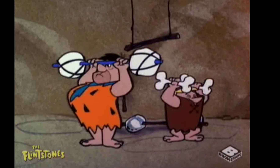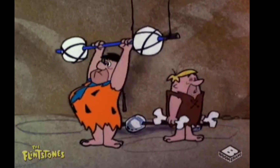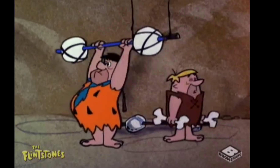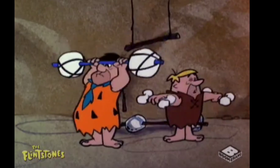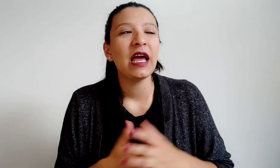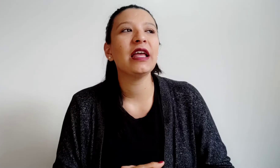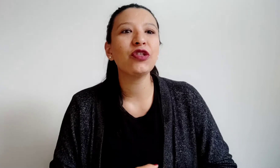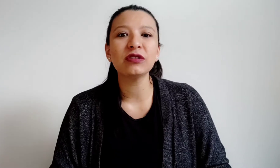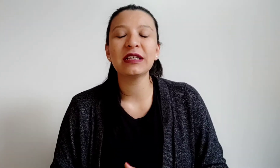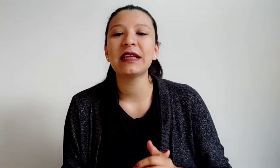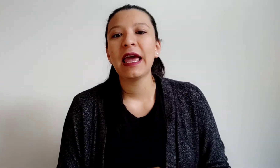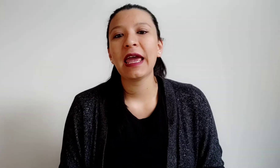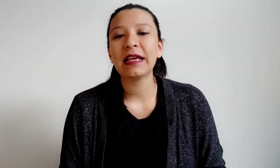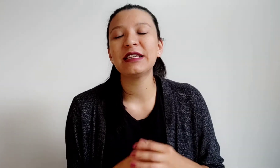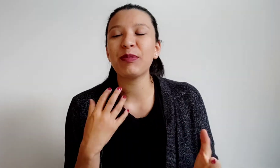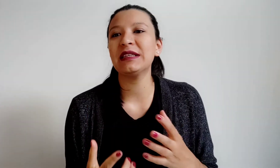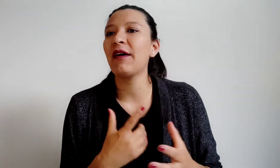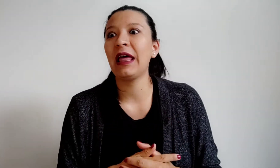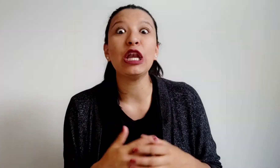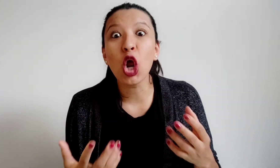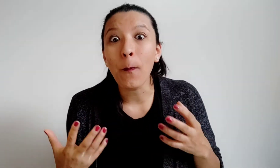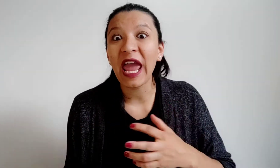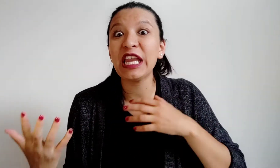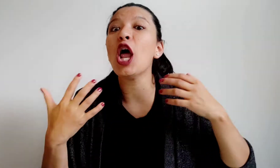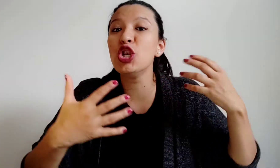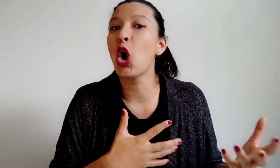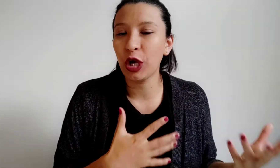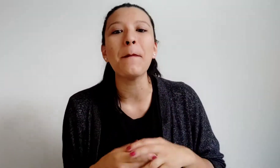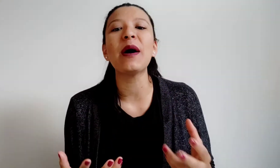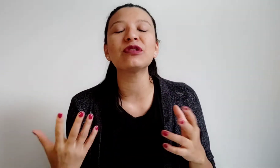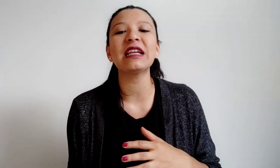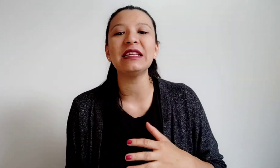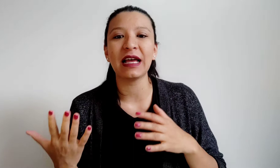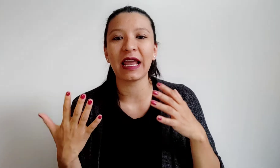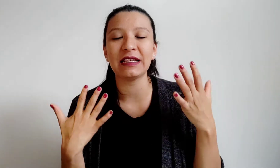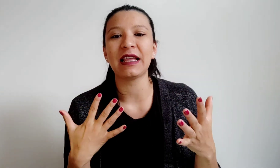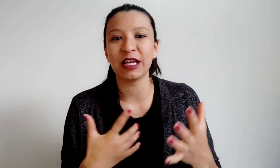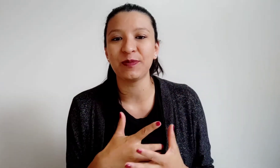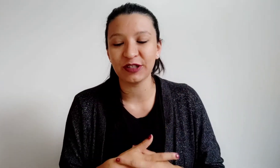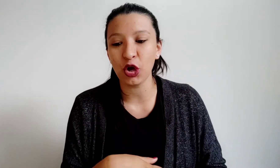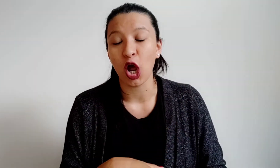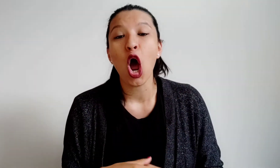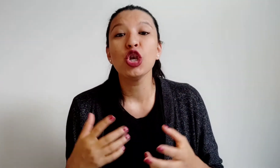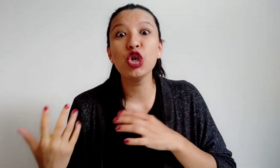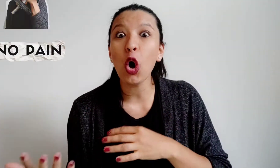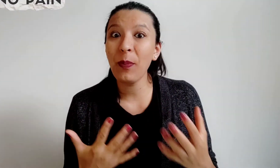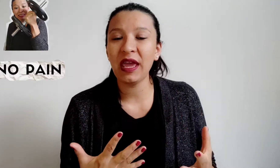gimnasio, entonces siempre se habla de no pain, no gain. Vamos a analizar esta expresión. No pain